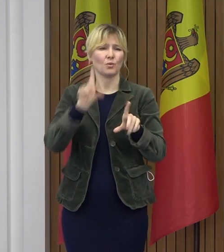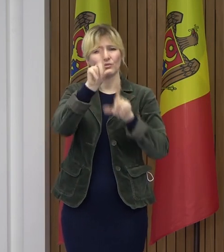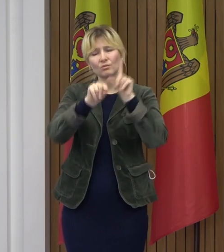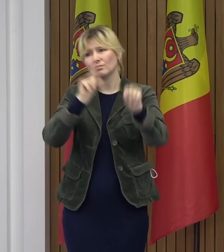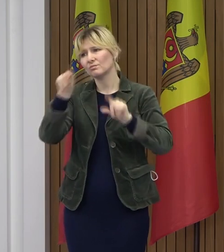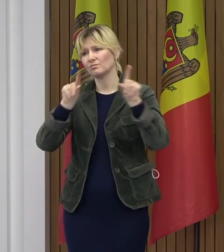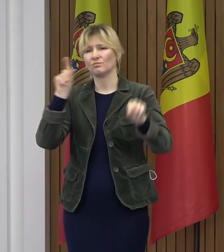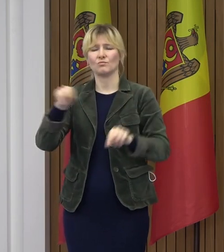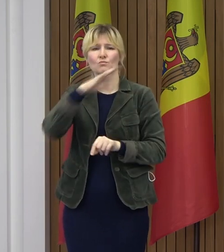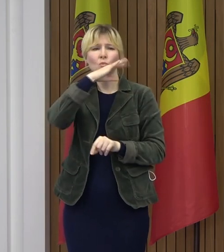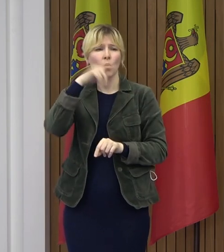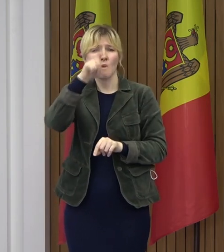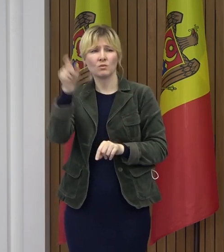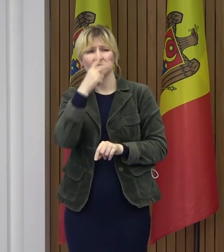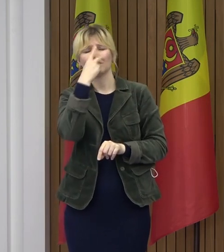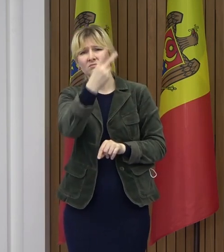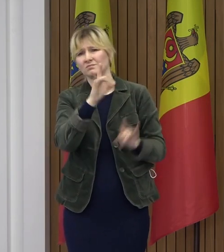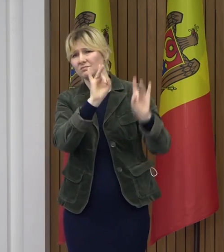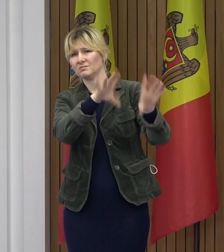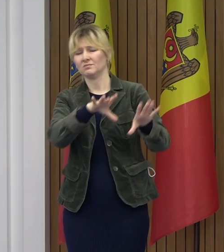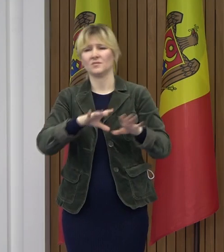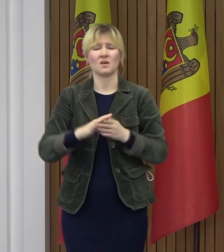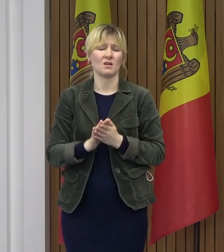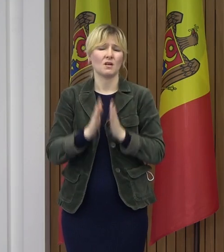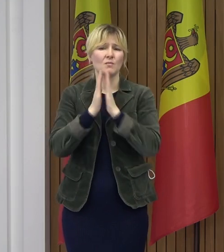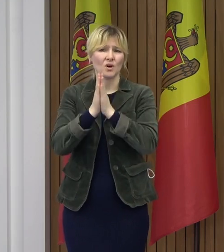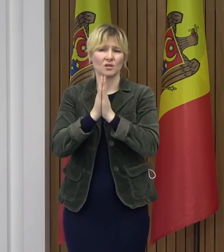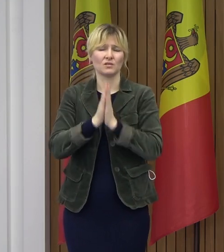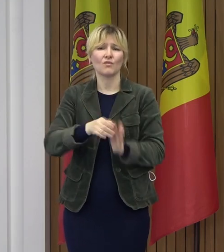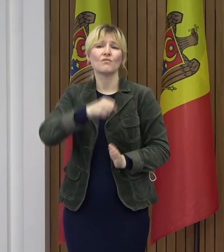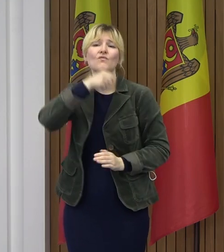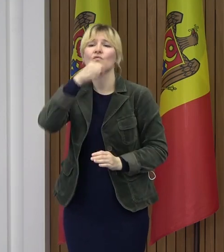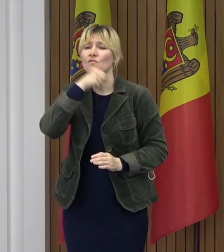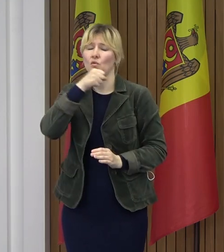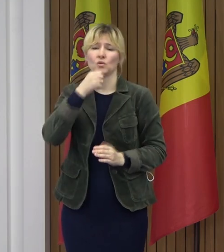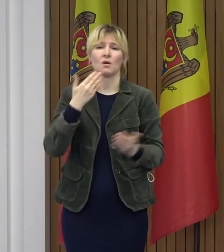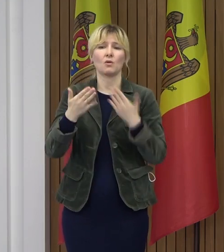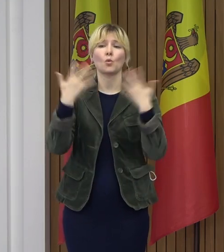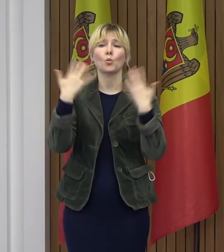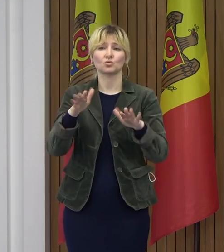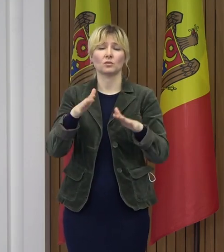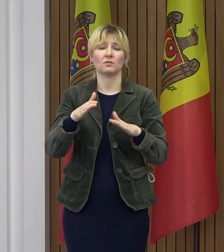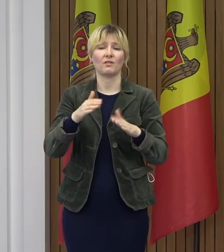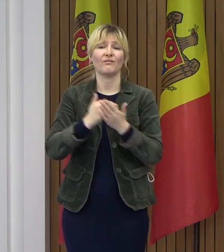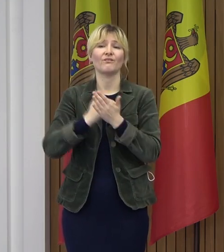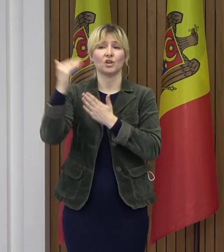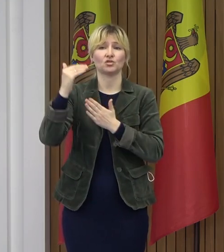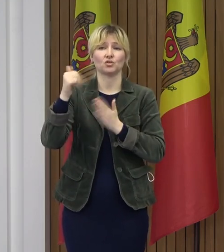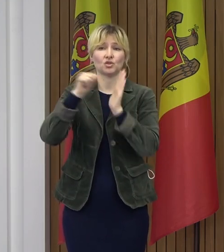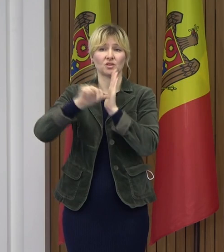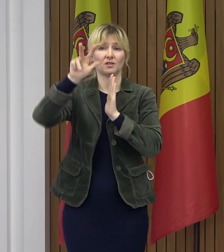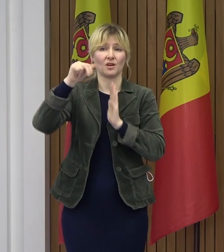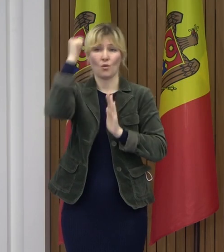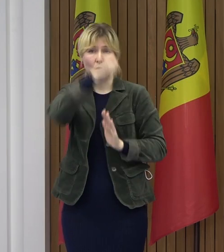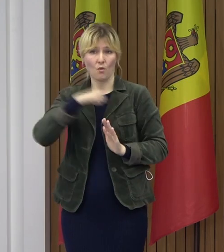vă rog din suflet, în special cetățenii noștri vârstnici, care au peste 63 de ani, să nu